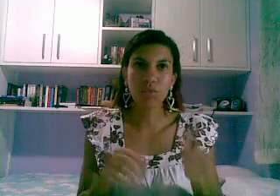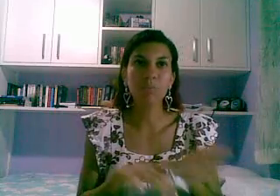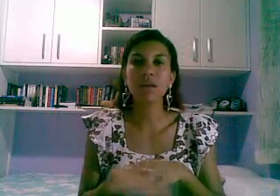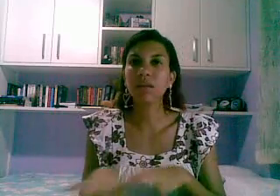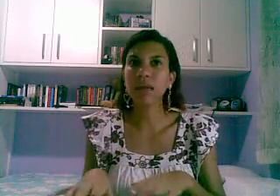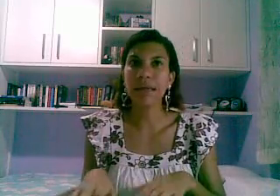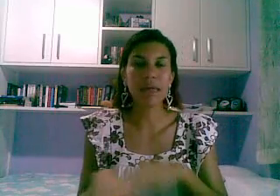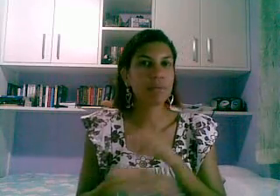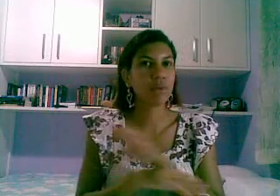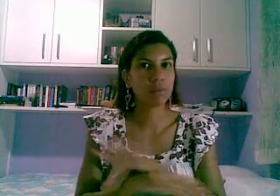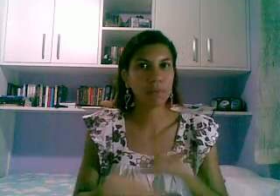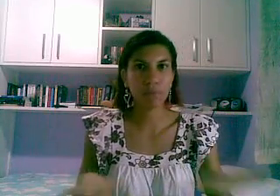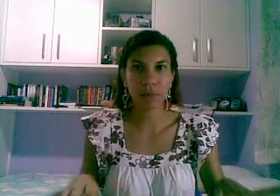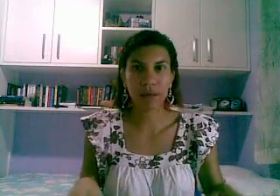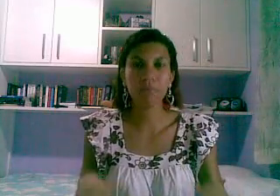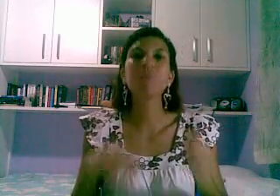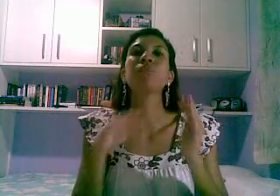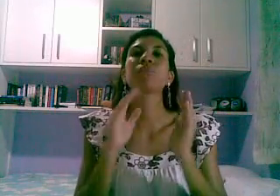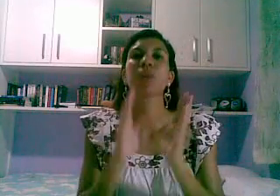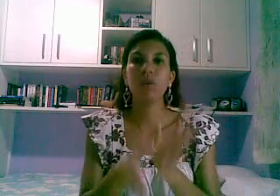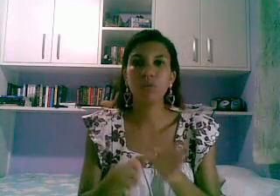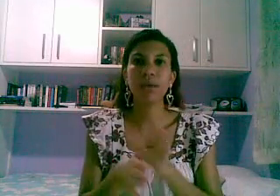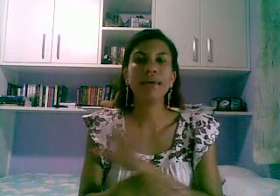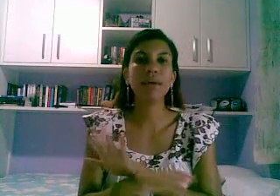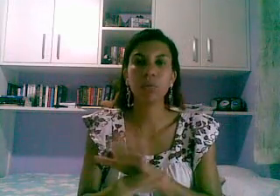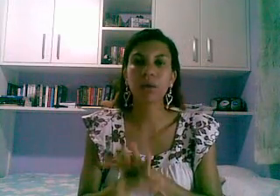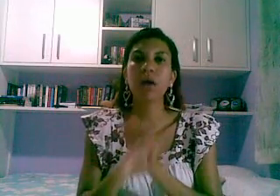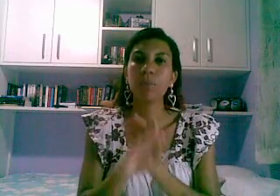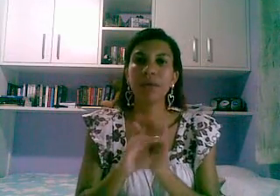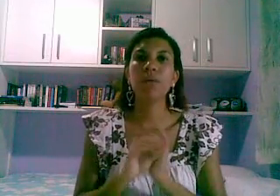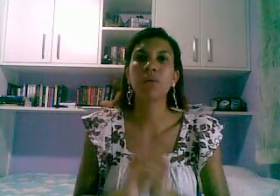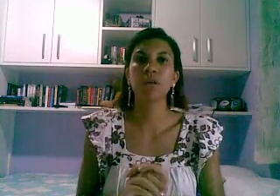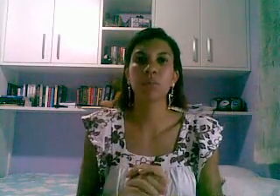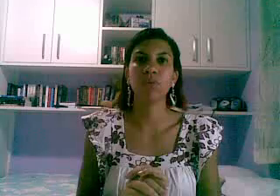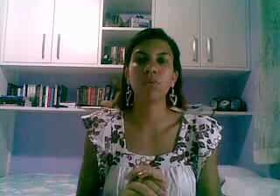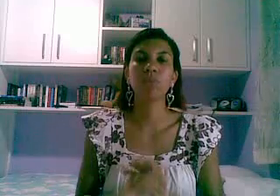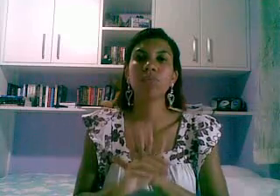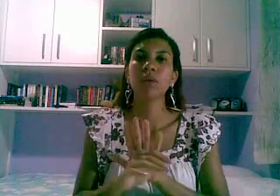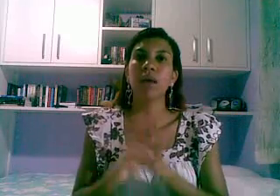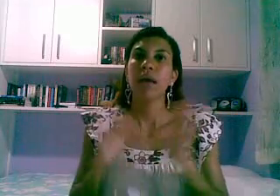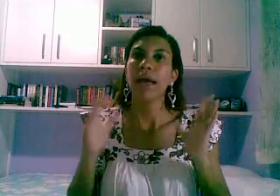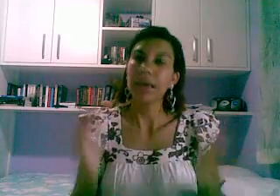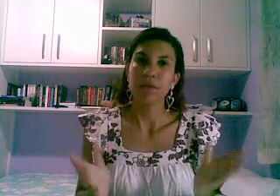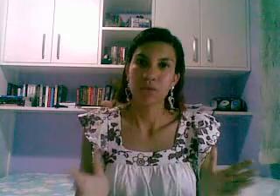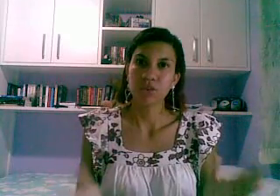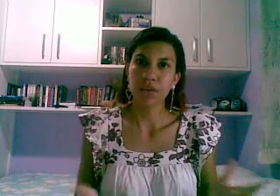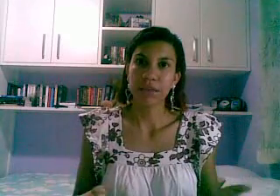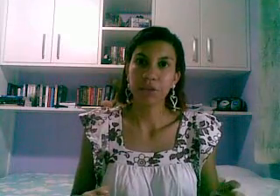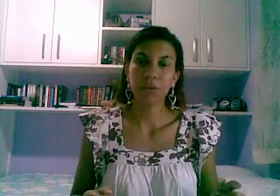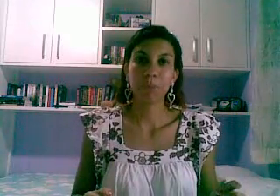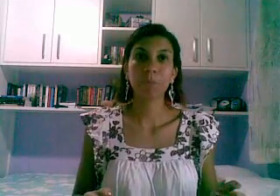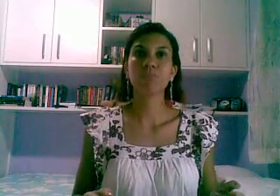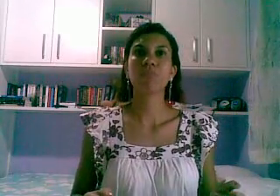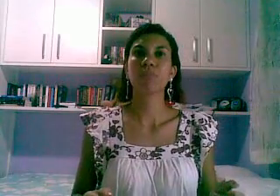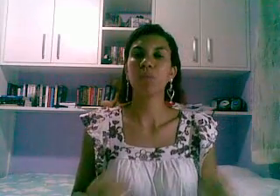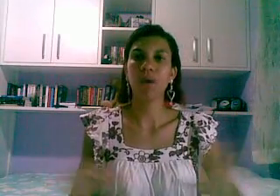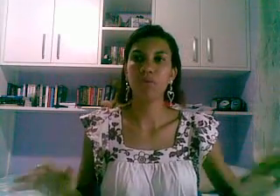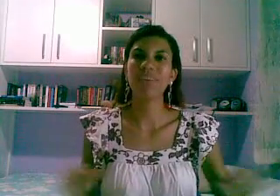novo mandem DM, não tem problema eu vou ler com calma e eu respondo é isso, gente uau,